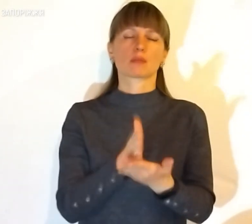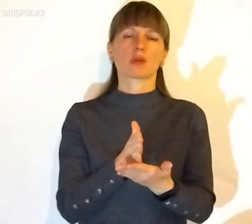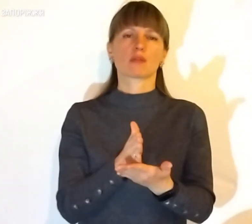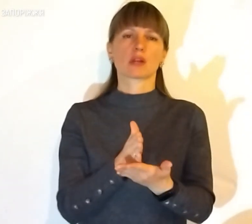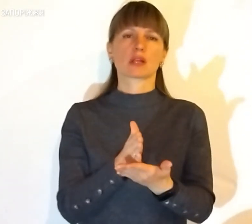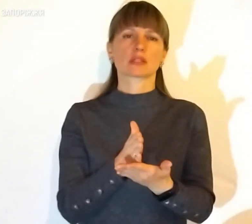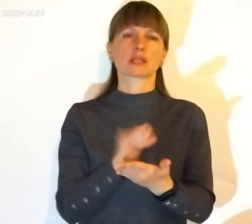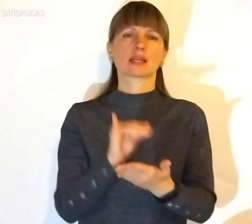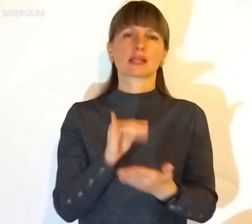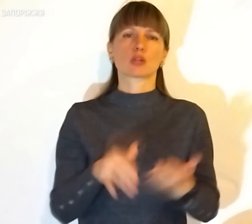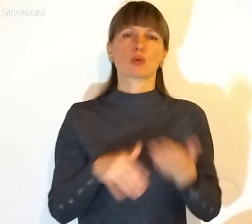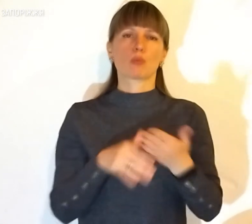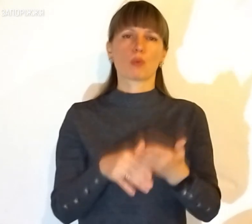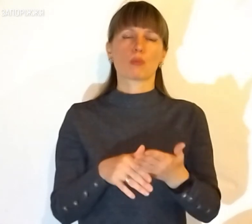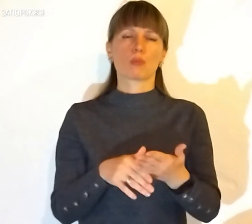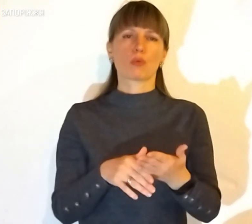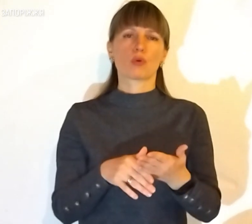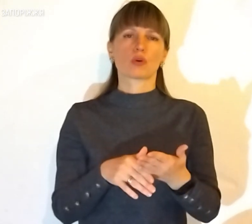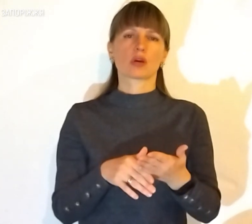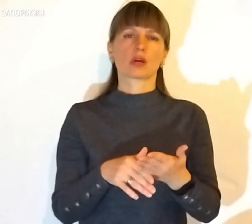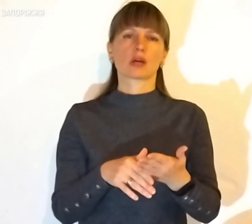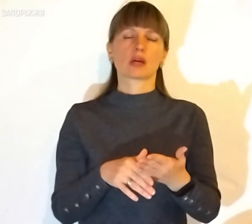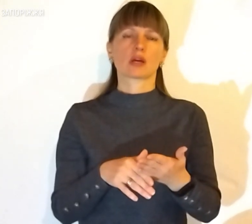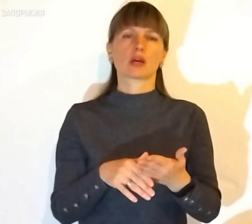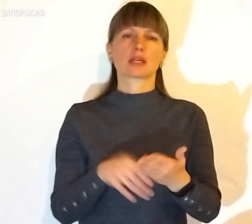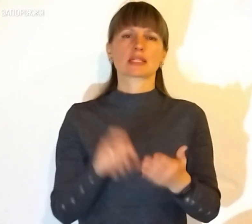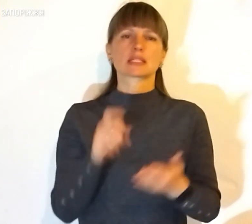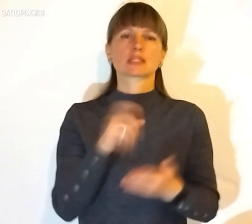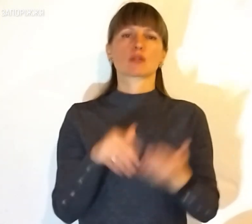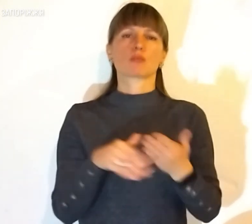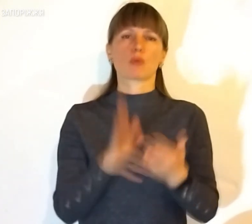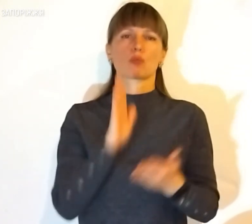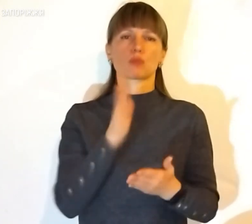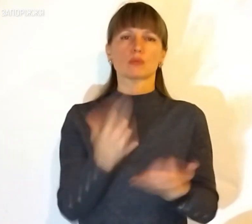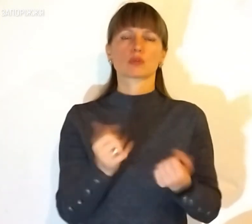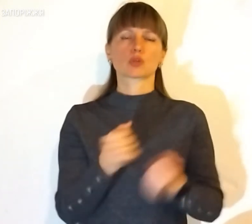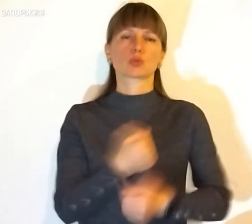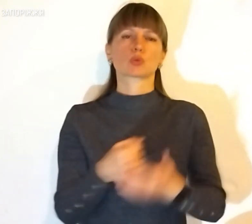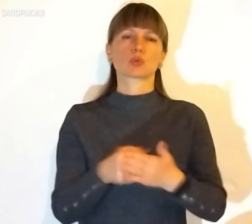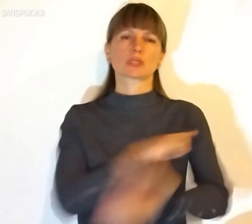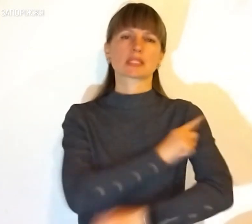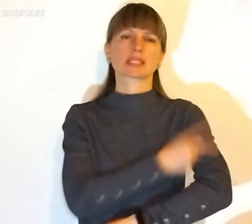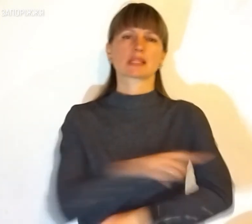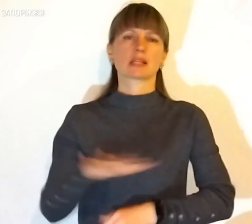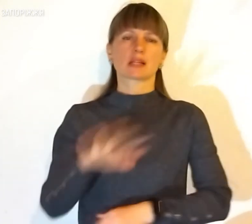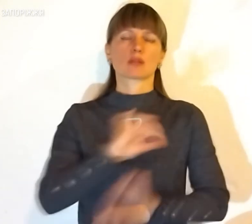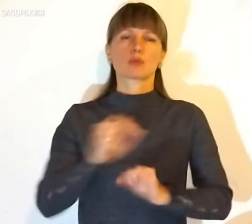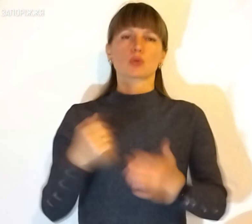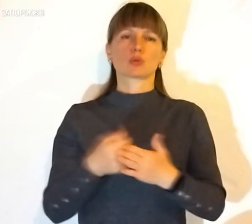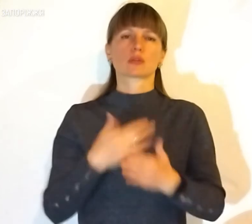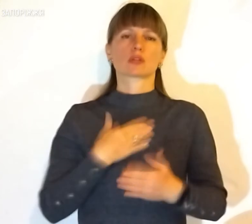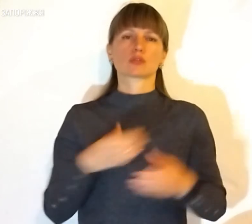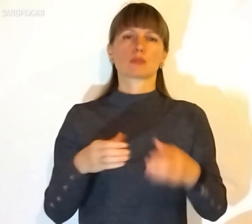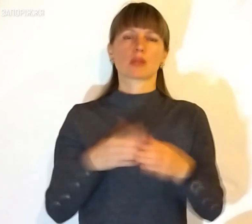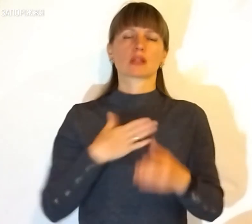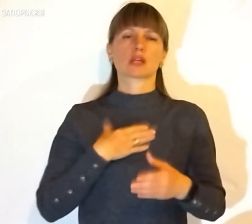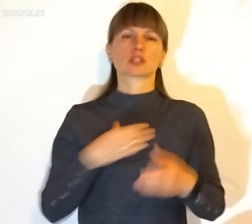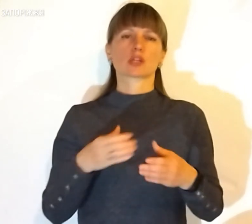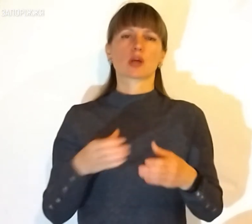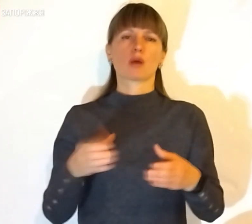потік цієї допомоги. Безпосередньо допомога прийде до сил територіальної оборони, до наших гади, наших батальйонів, якщо